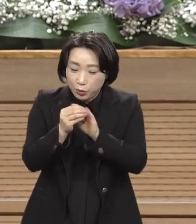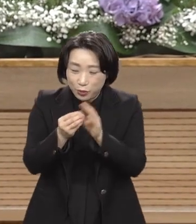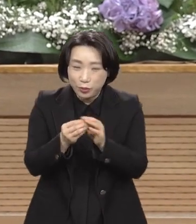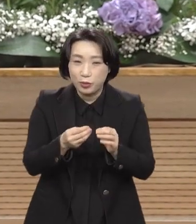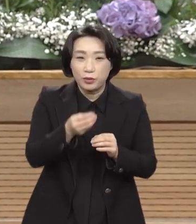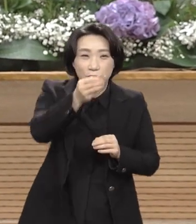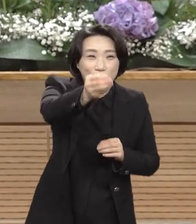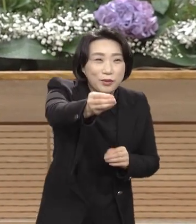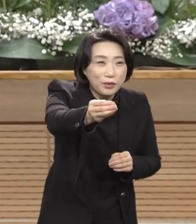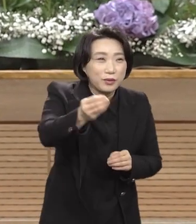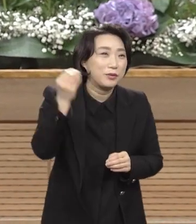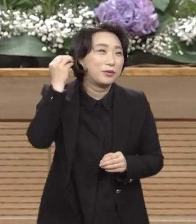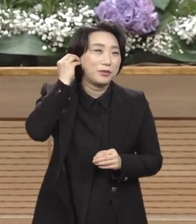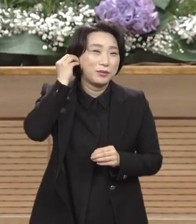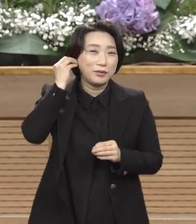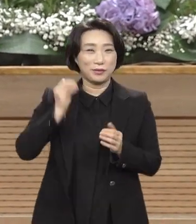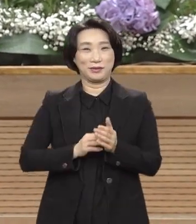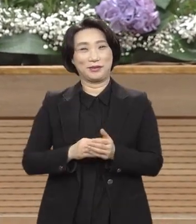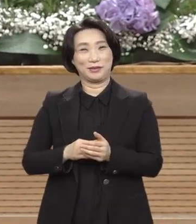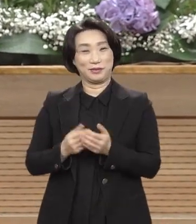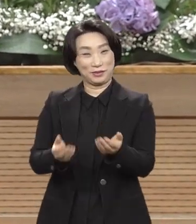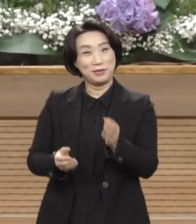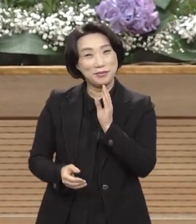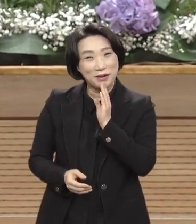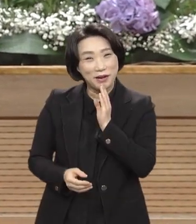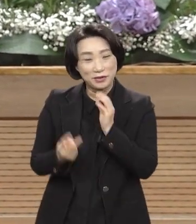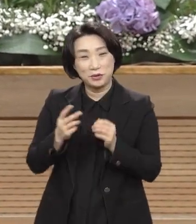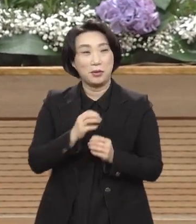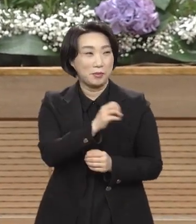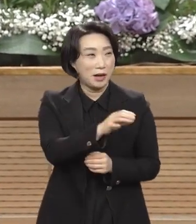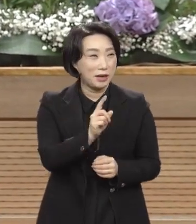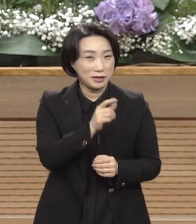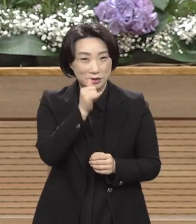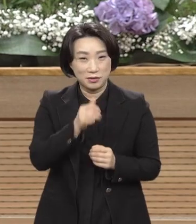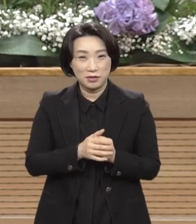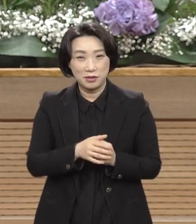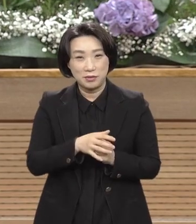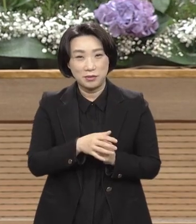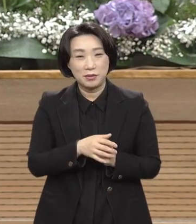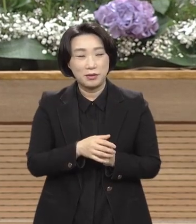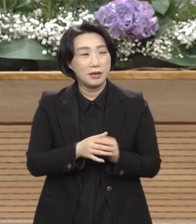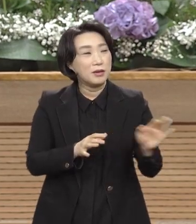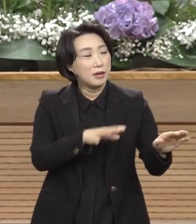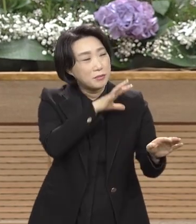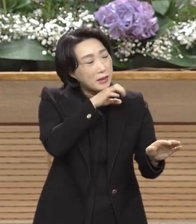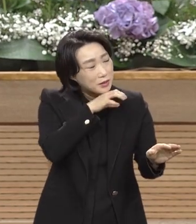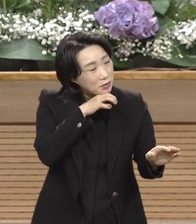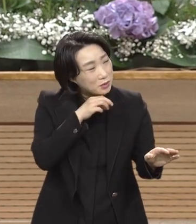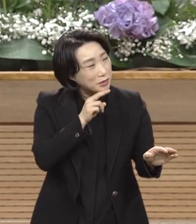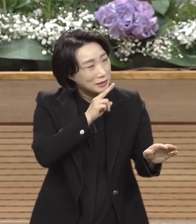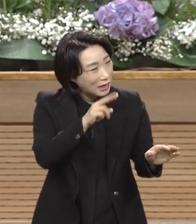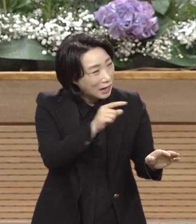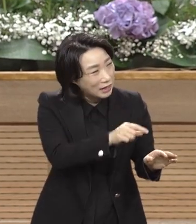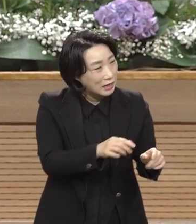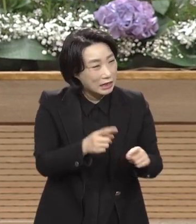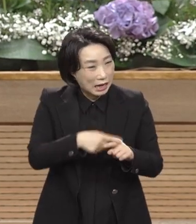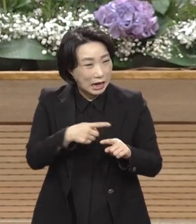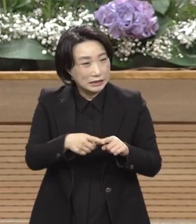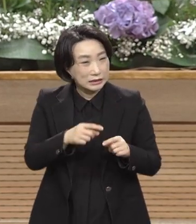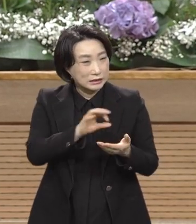붙여졌잖아요. 그리고 오시는 말 때문에 베드로야 칼을 쓰는 자는 칼로